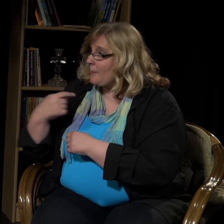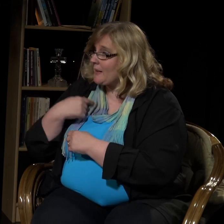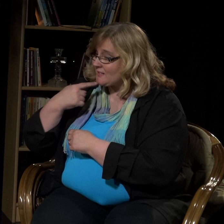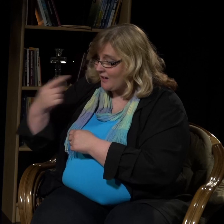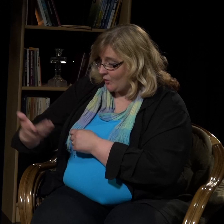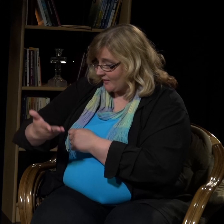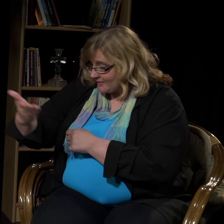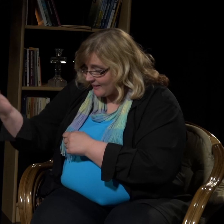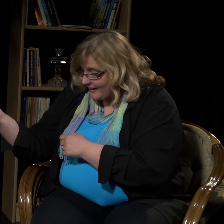ja 19.